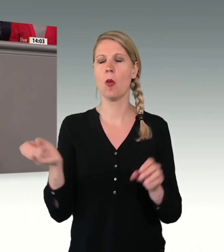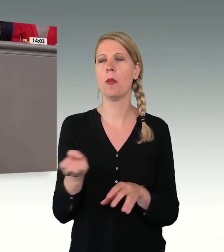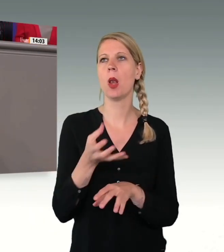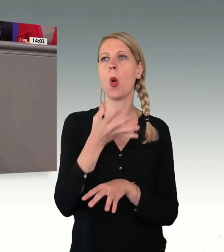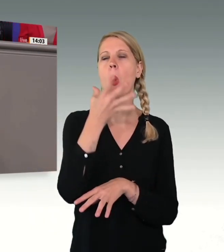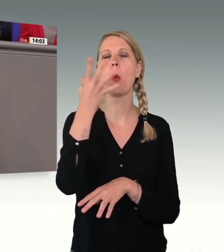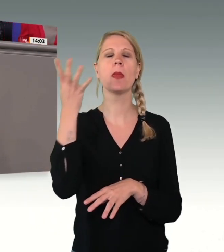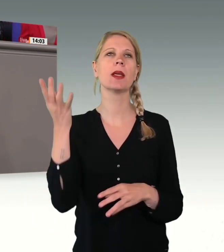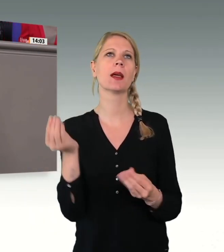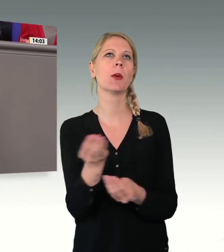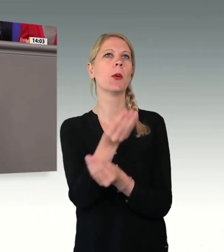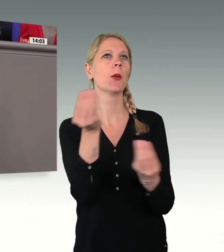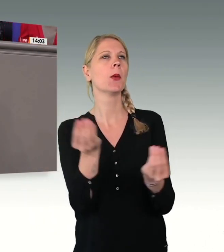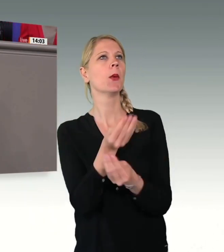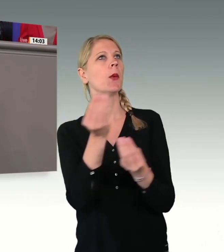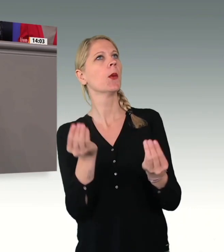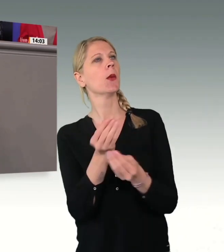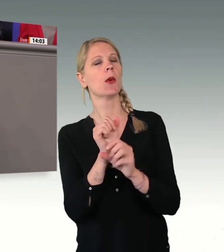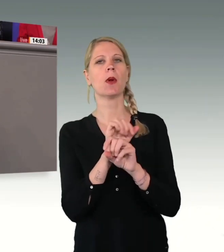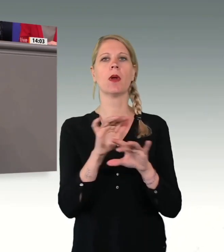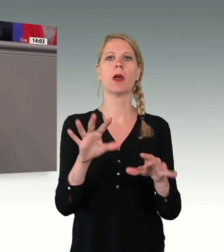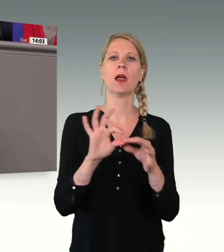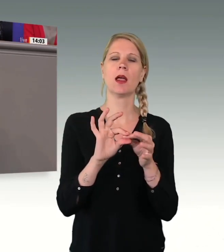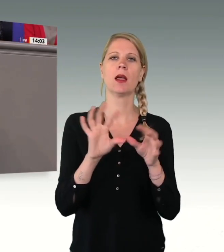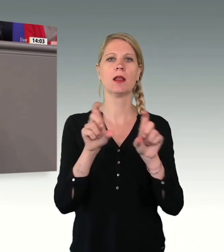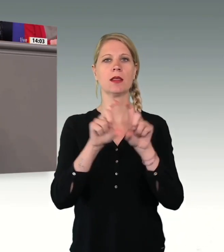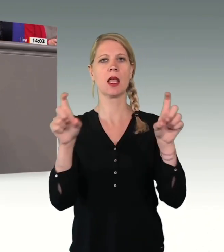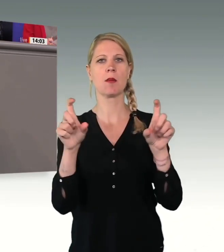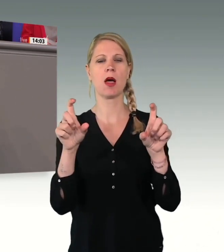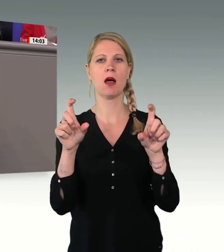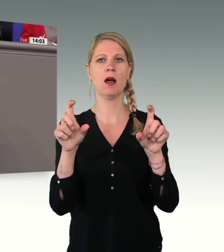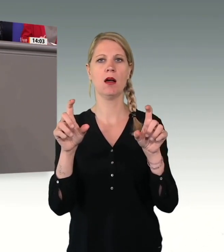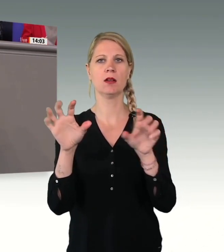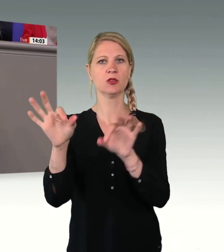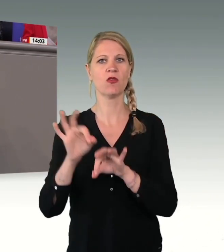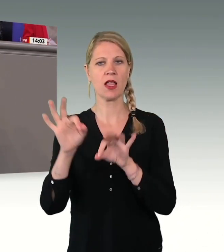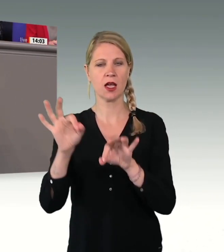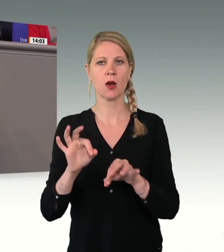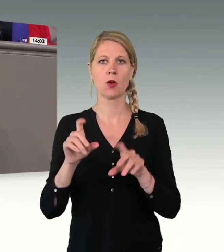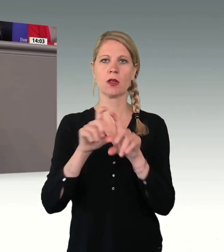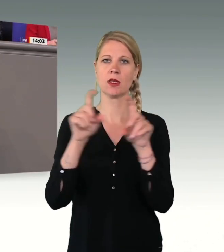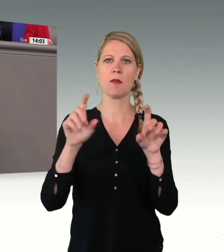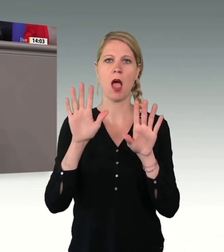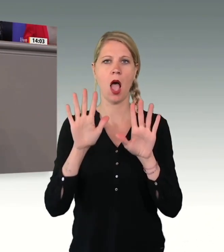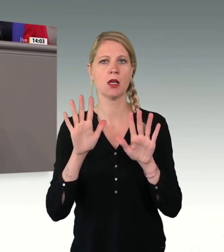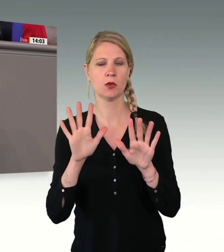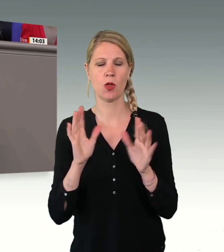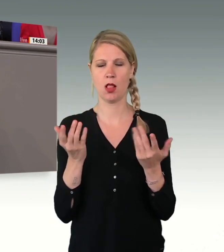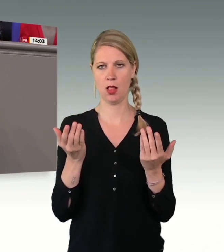ausschließlich blumige Darstellungen zum Thema Zuwanderung und Asyl. Und wissen Sie, meine Damen, meine Herren,